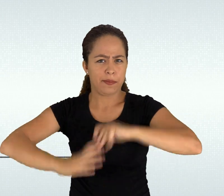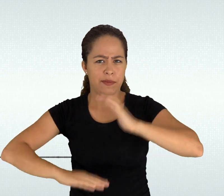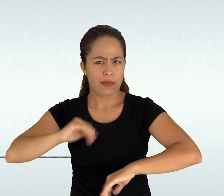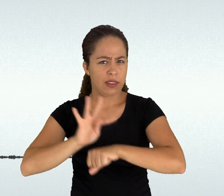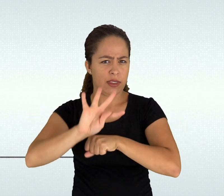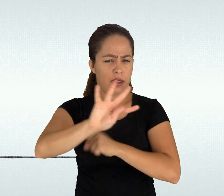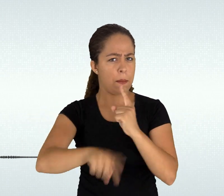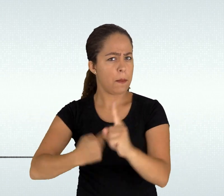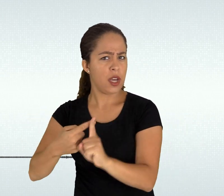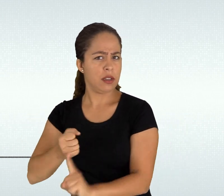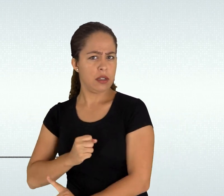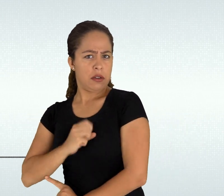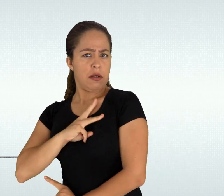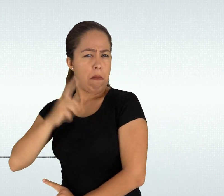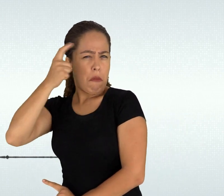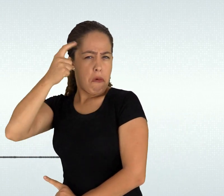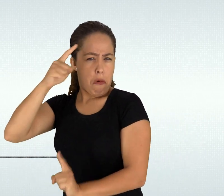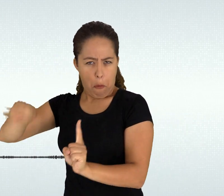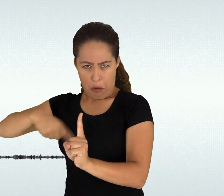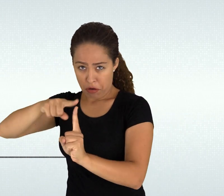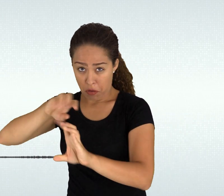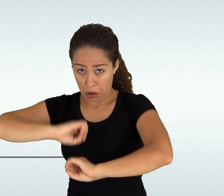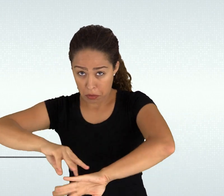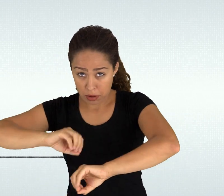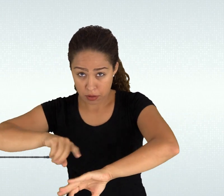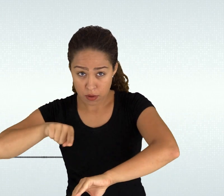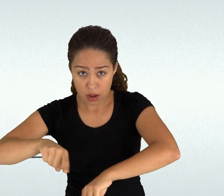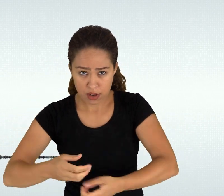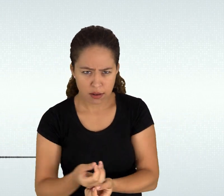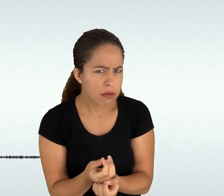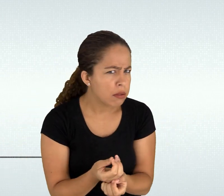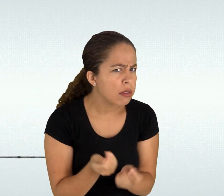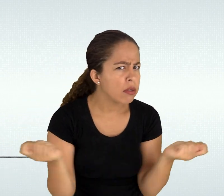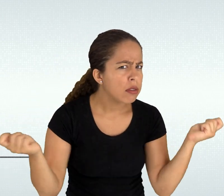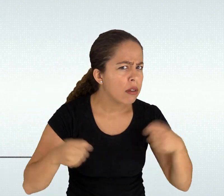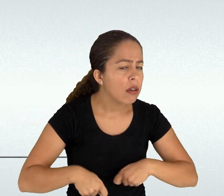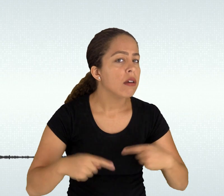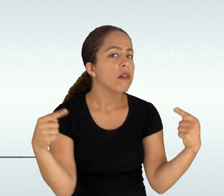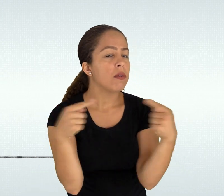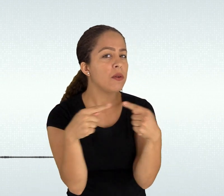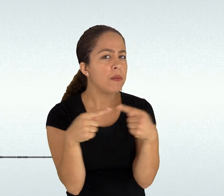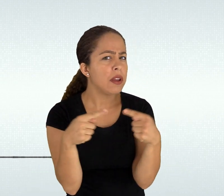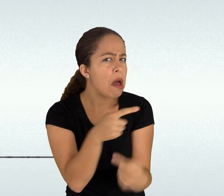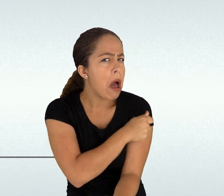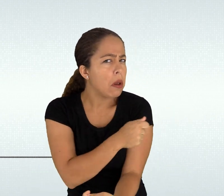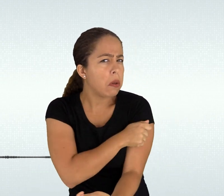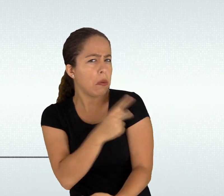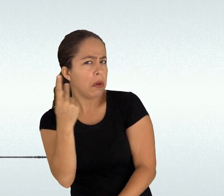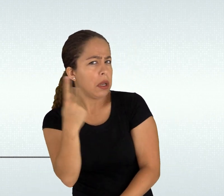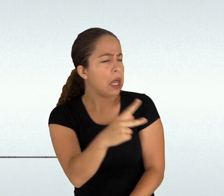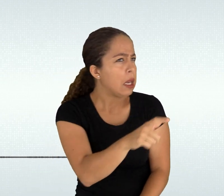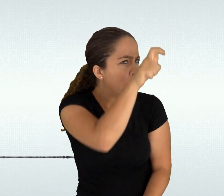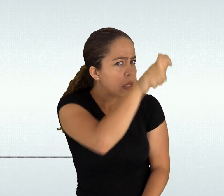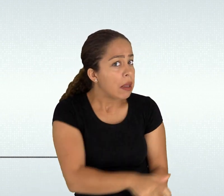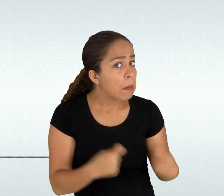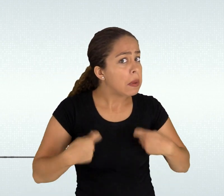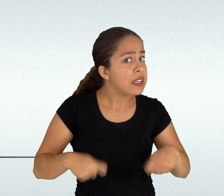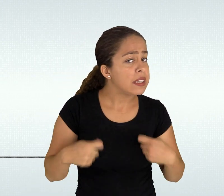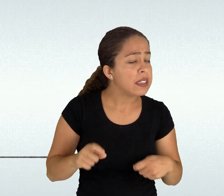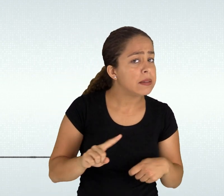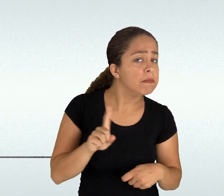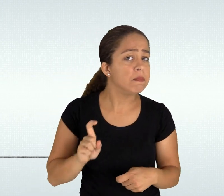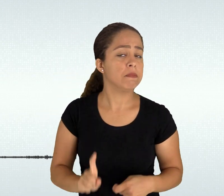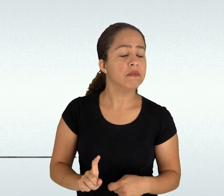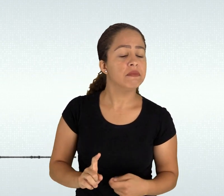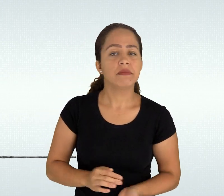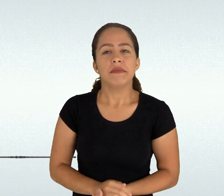entre eles parece promissor em nível institucional reanalisarmos o currículo escolar a